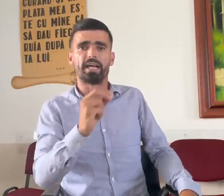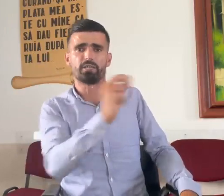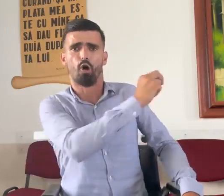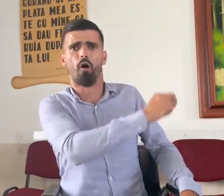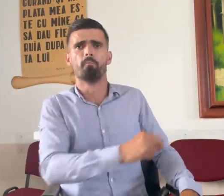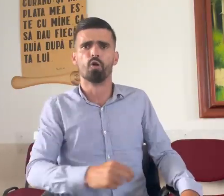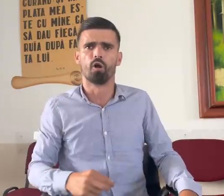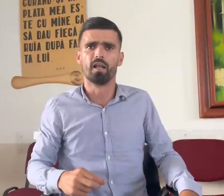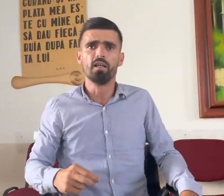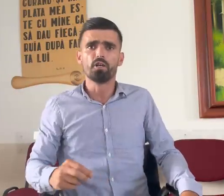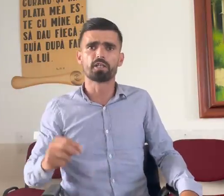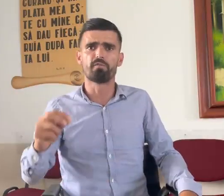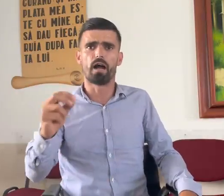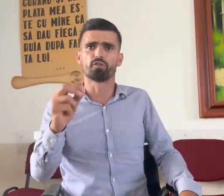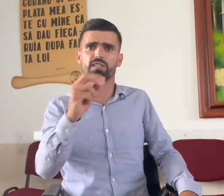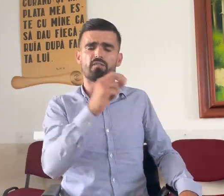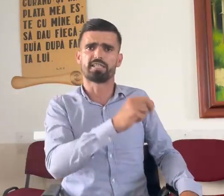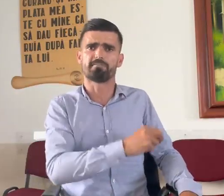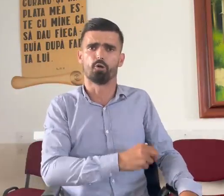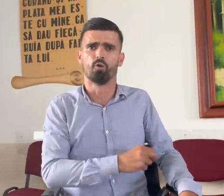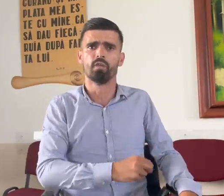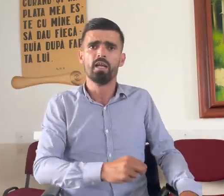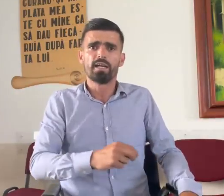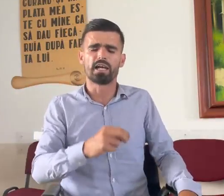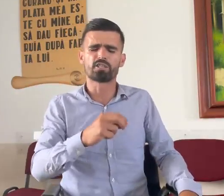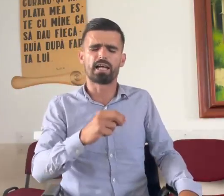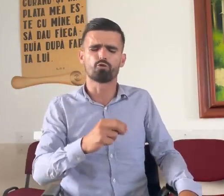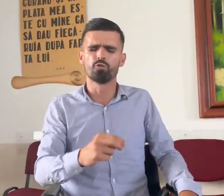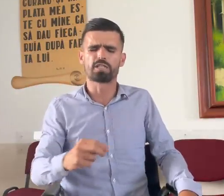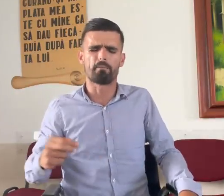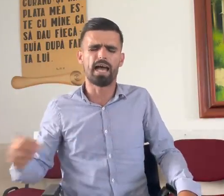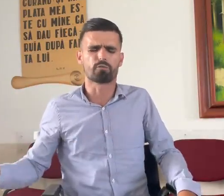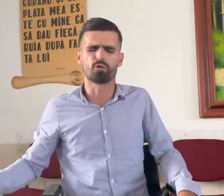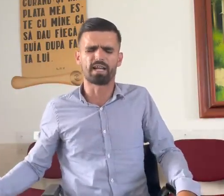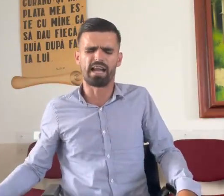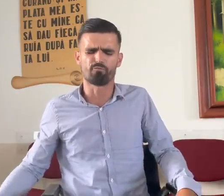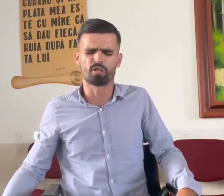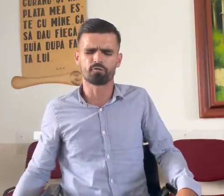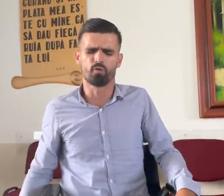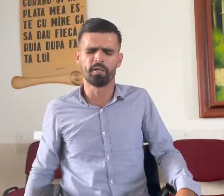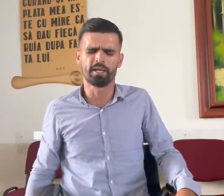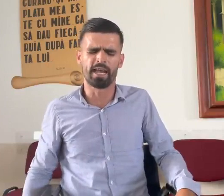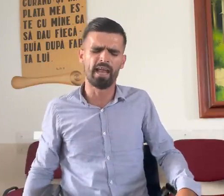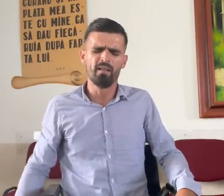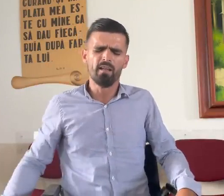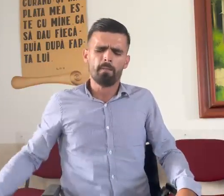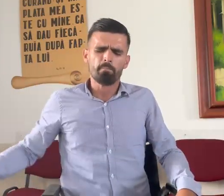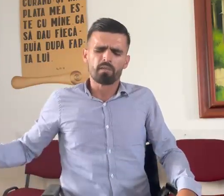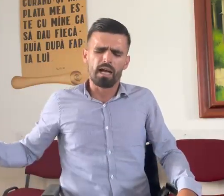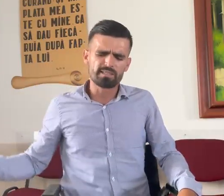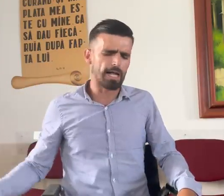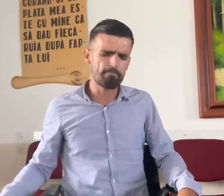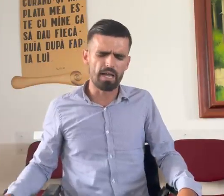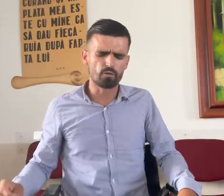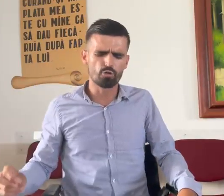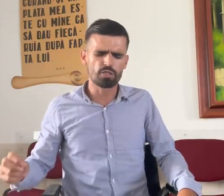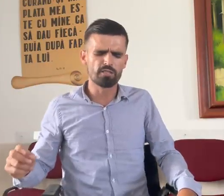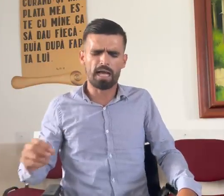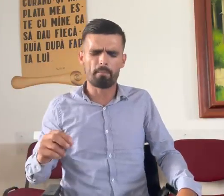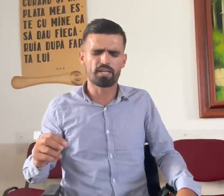că-i Domnul și vreau să vă spun, căci atunci băiatul care a fost cu mine s-a pierdut și n-a mai